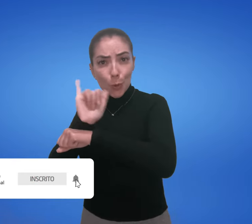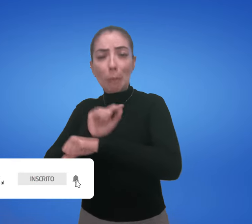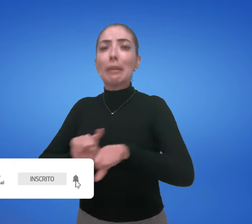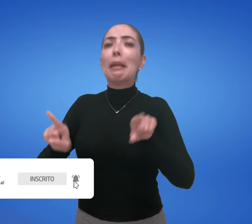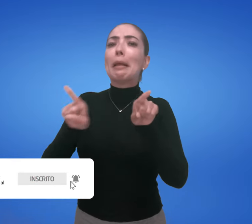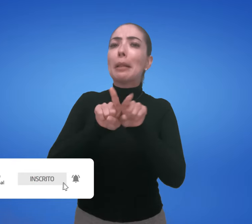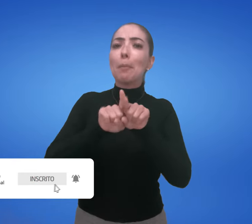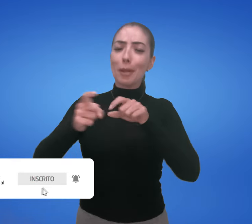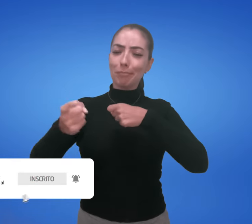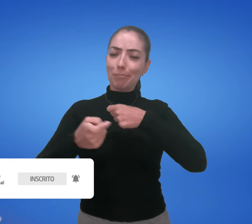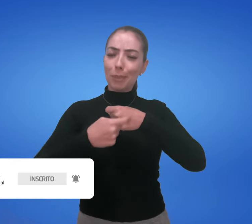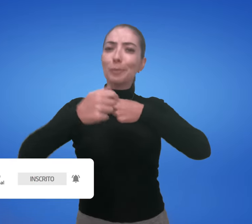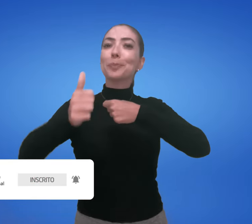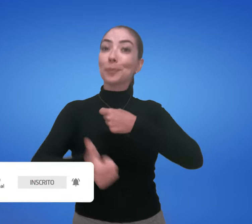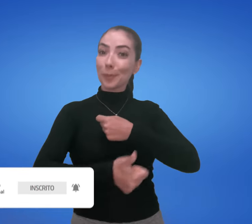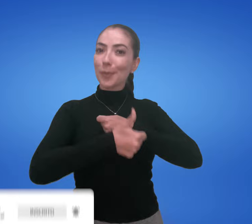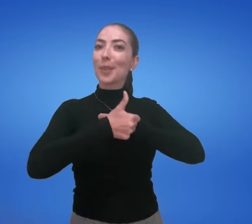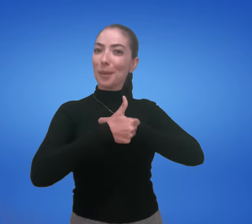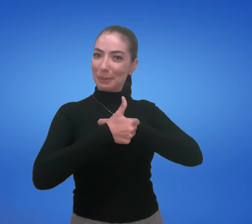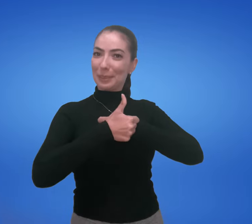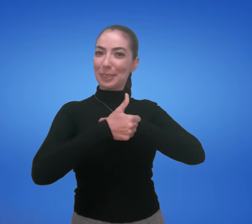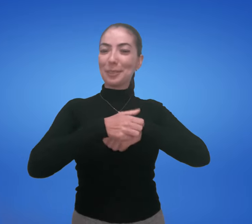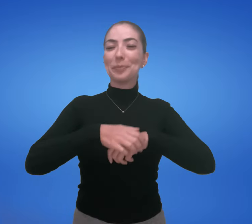inscreverem aqui no canal e a curtirem esse vídeo.